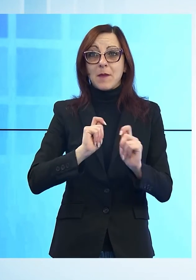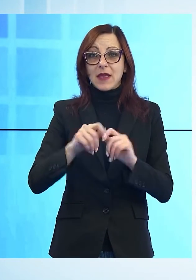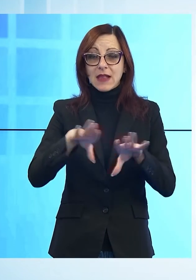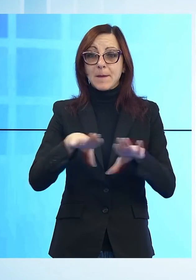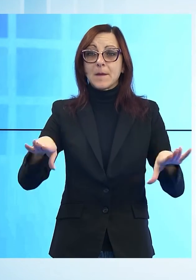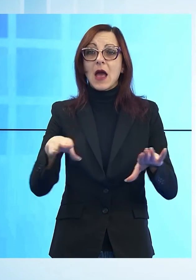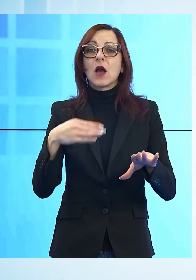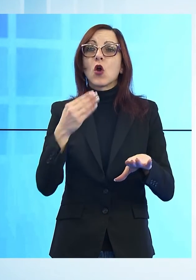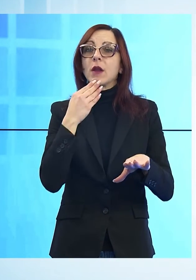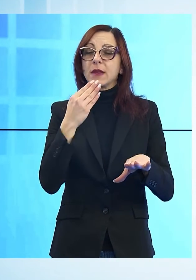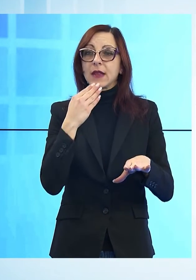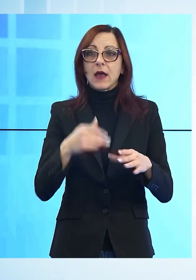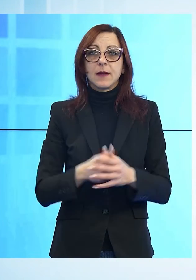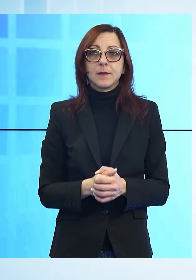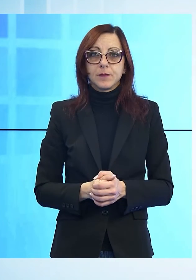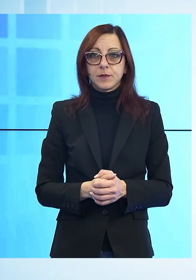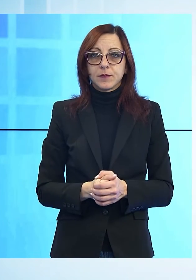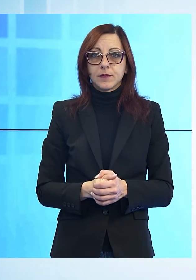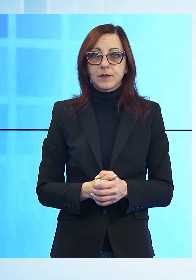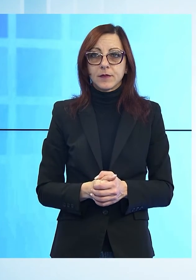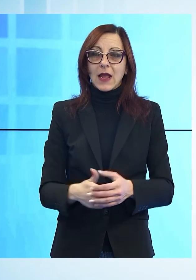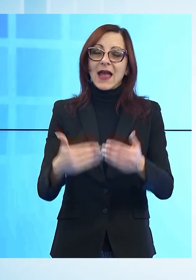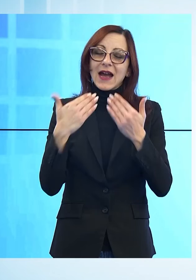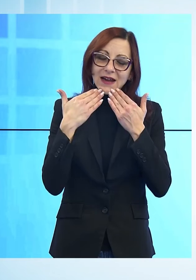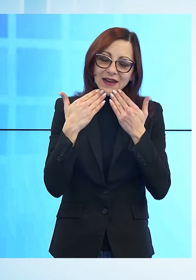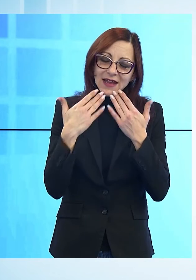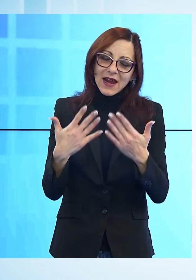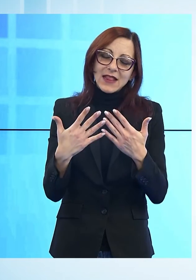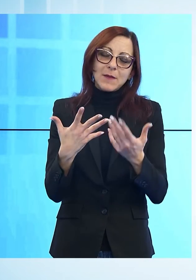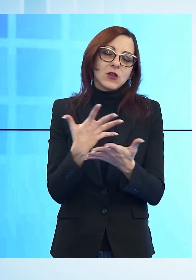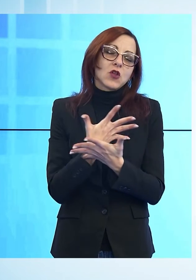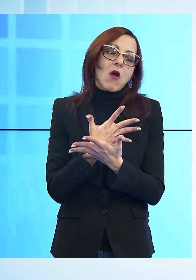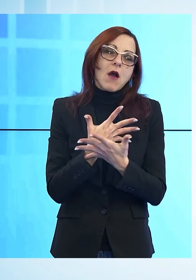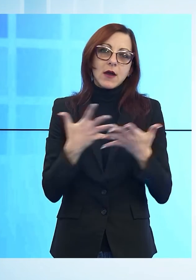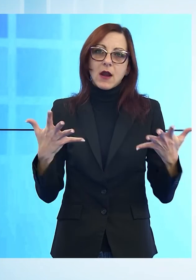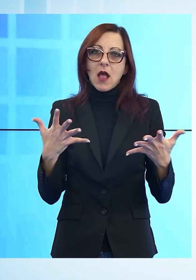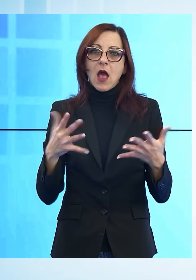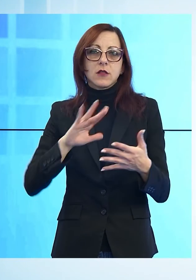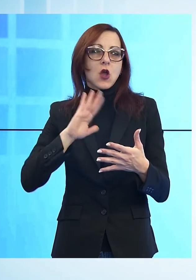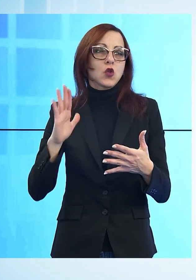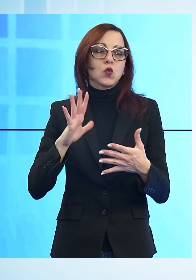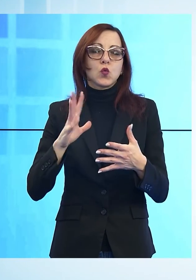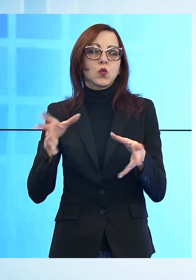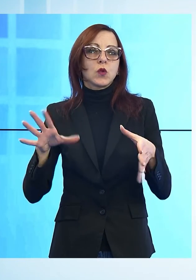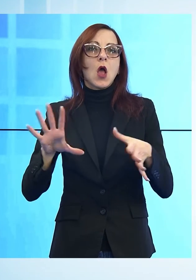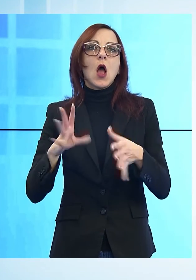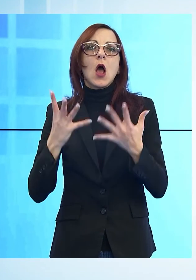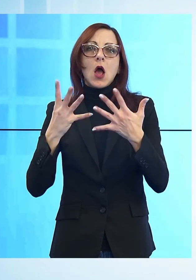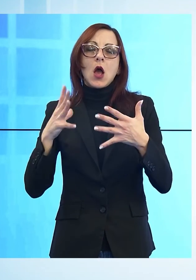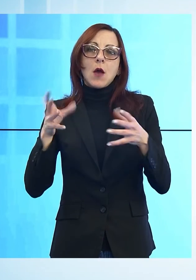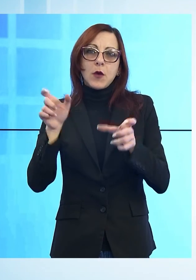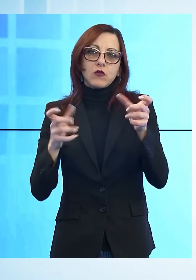Alimentare. Quindi un ringraziamento sentito a tutto lo staff organizzativo del basket